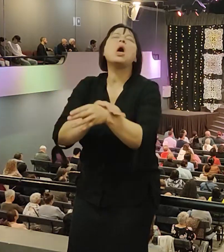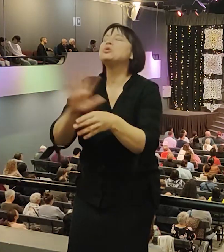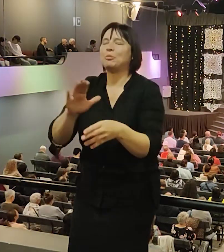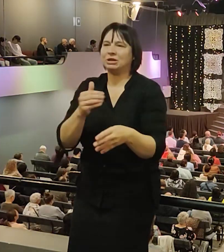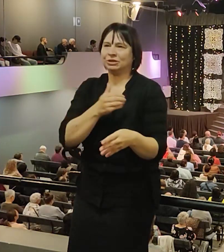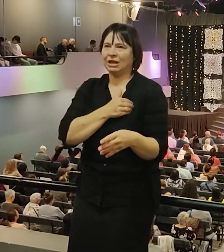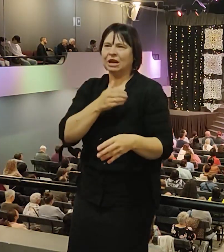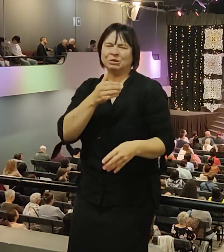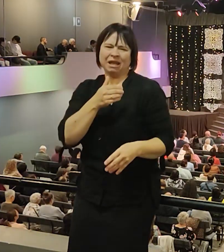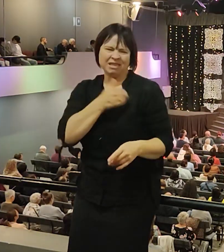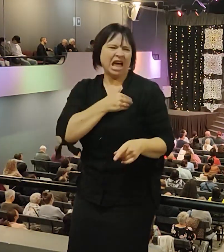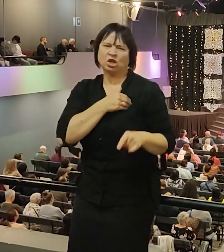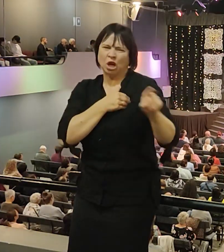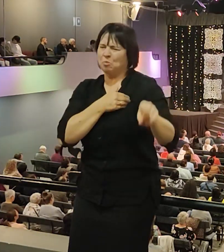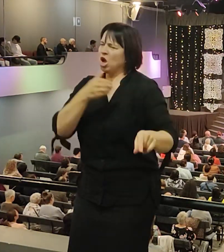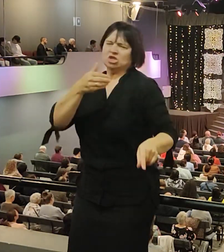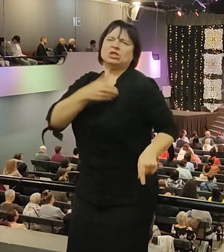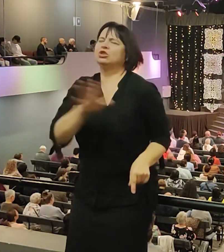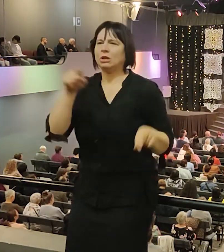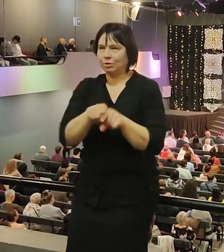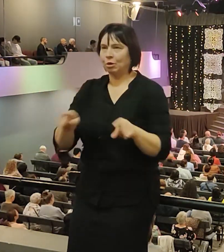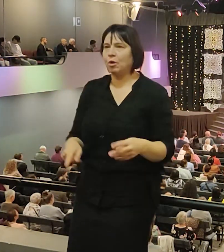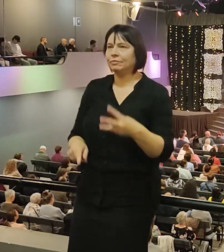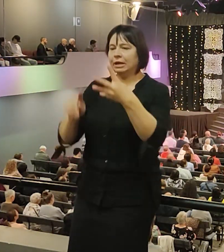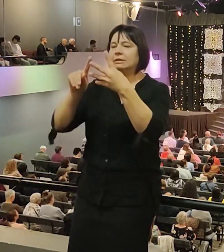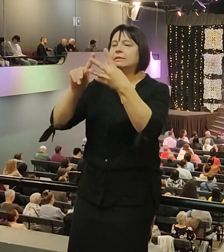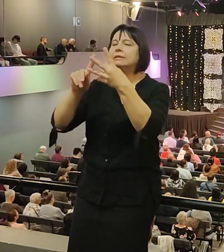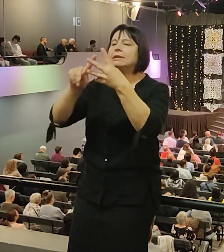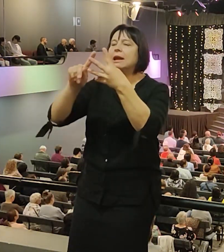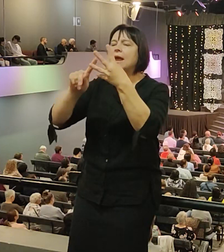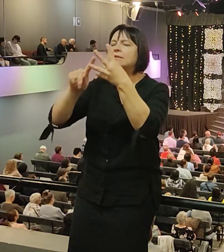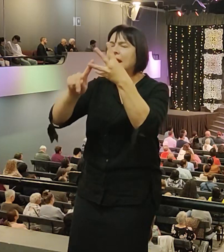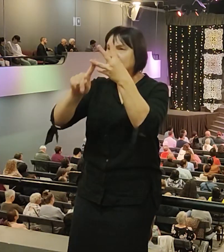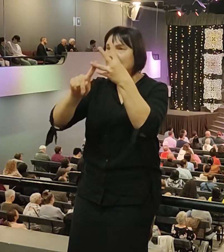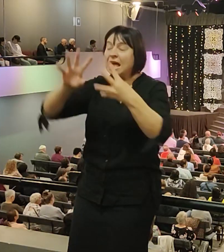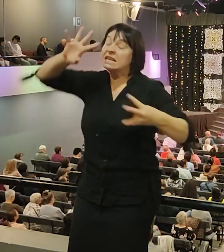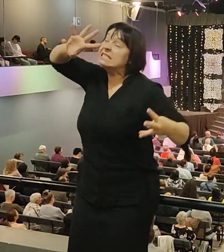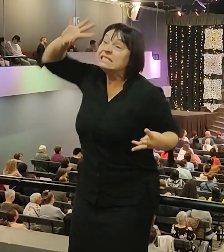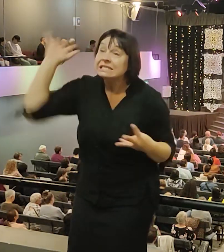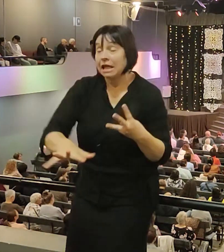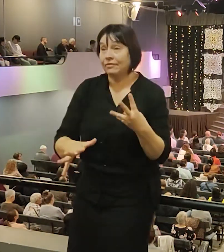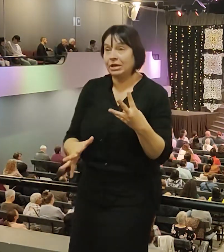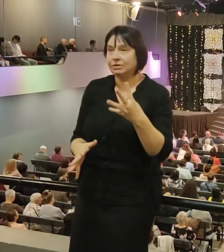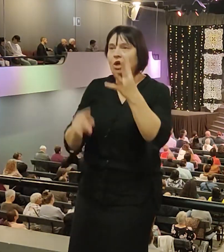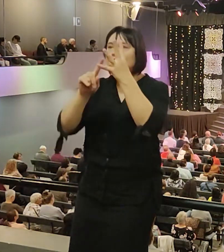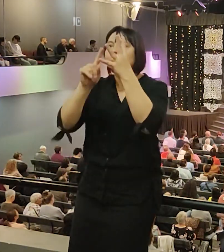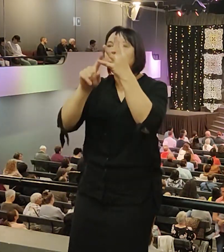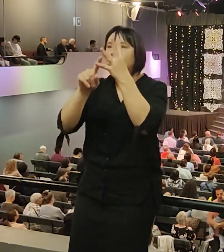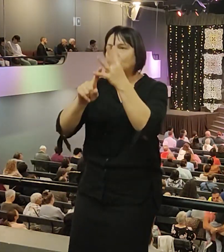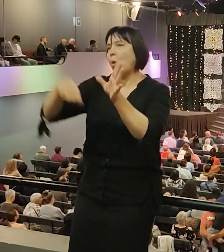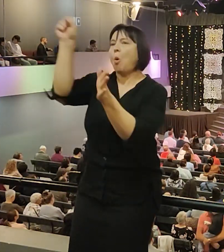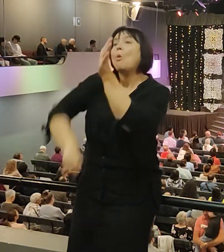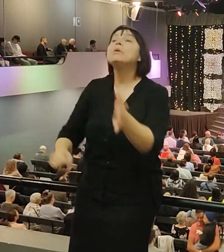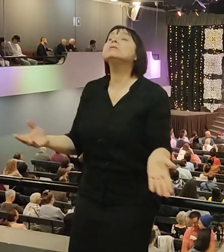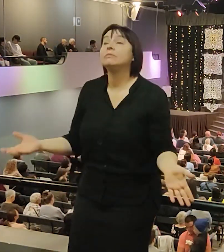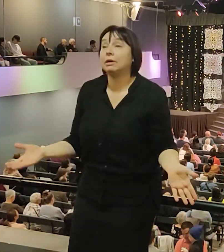не желаю ему это. Третий принцип – ненависть. Если то и другое не получается – ненависть. Четвертый принцип – убийство.